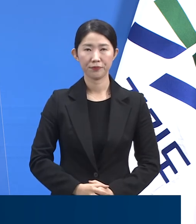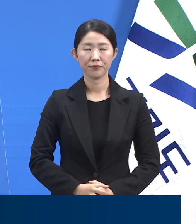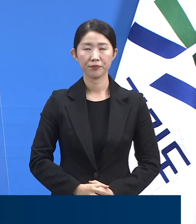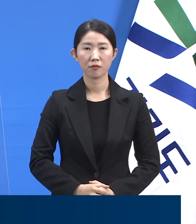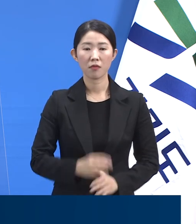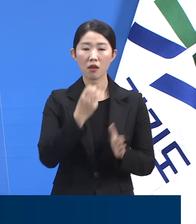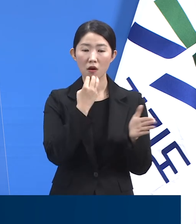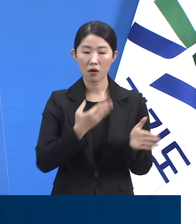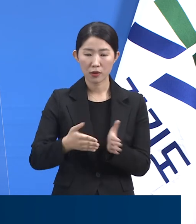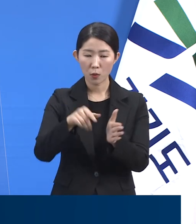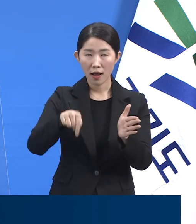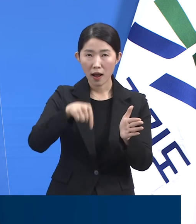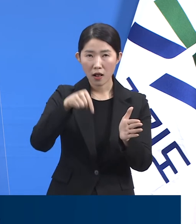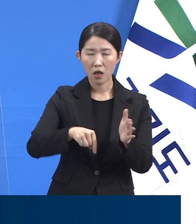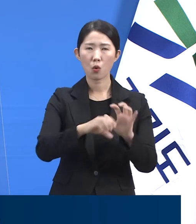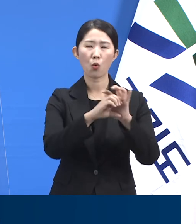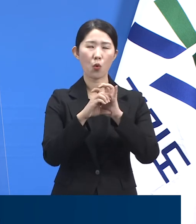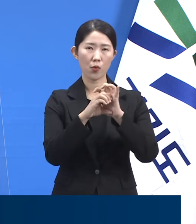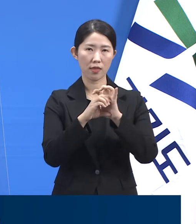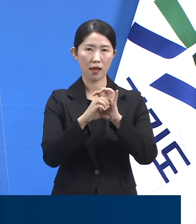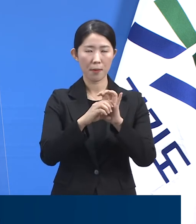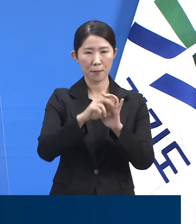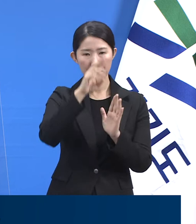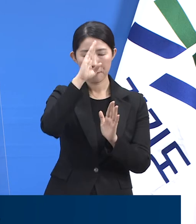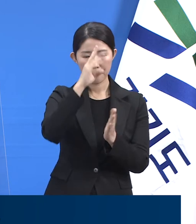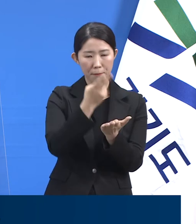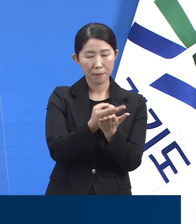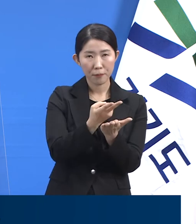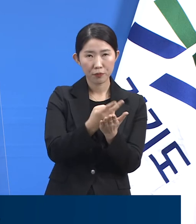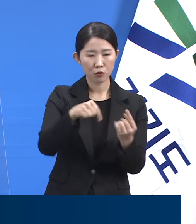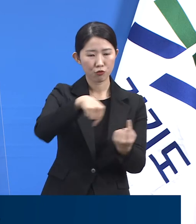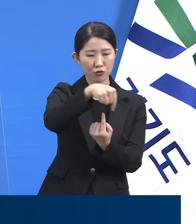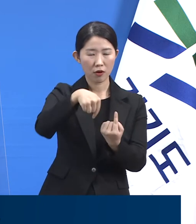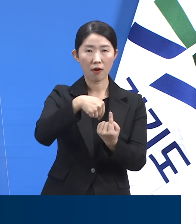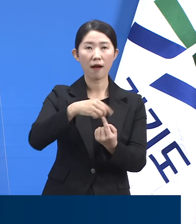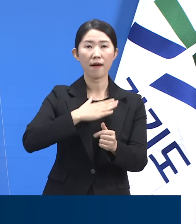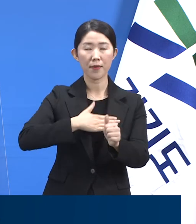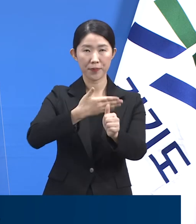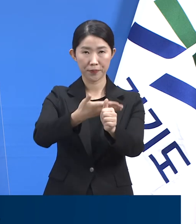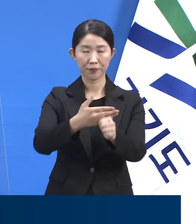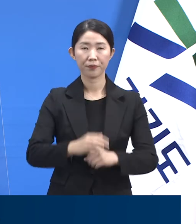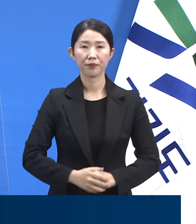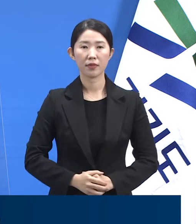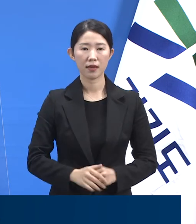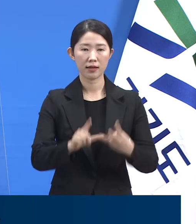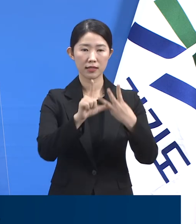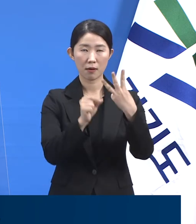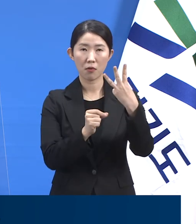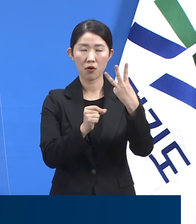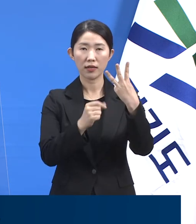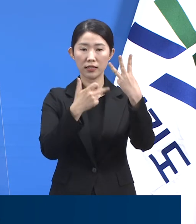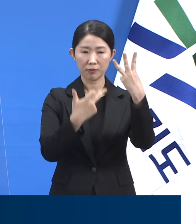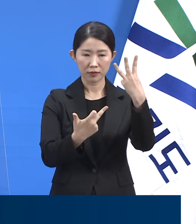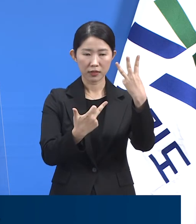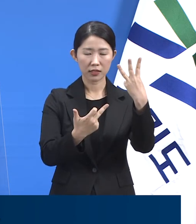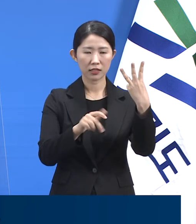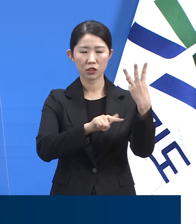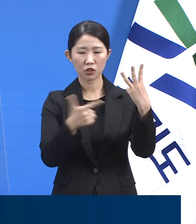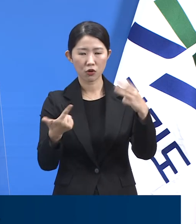경기도의 코로나19 병상 운용 현황에 대해 말씀드립니다. 3월 17일 20시 기준